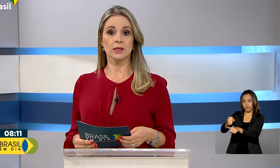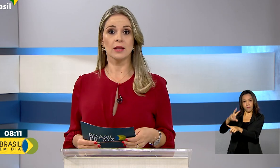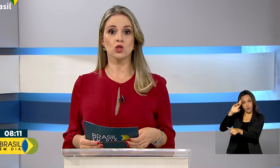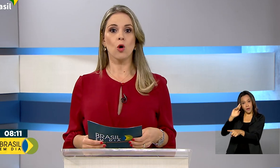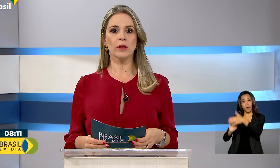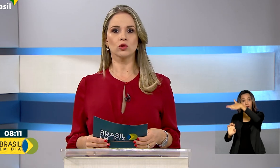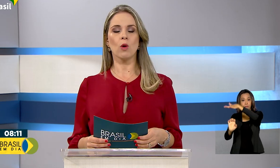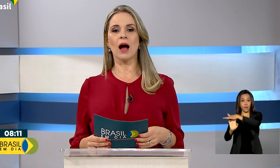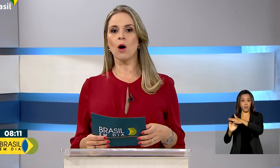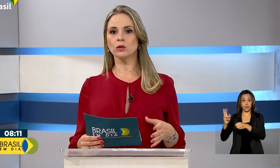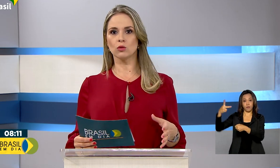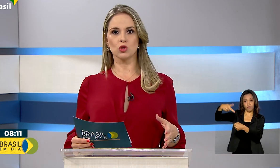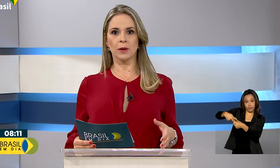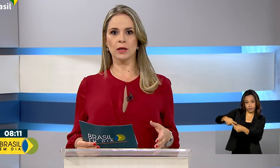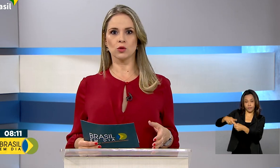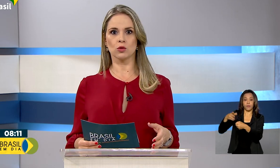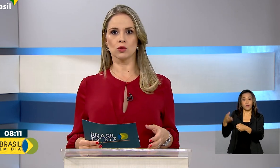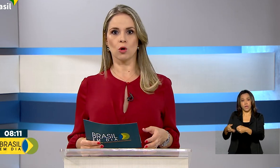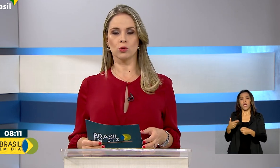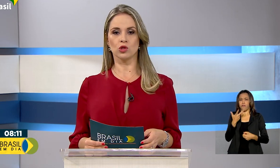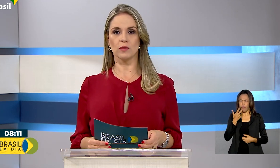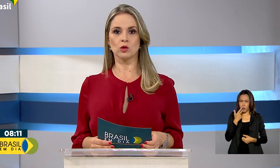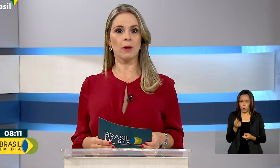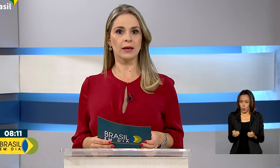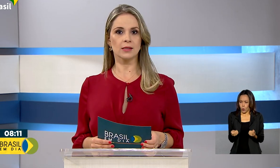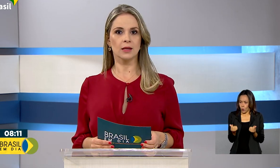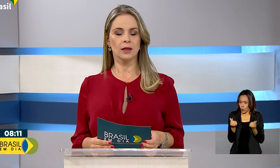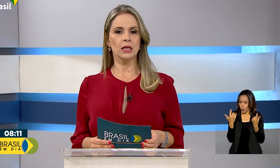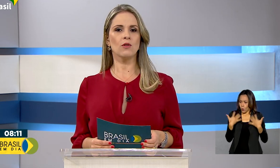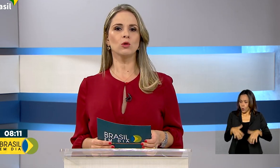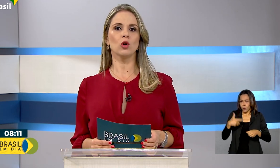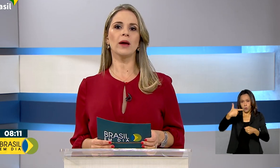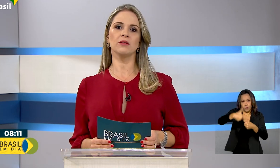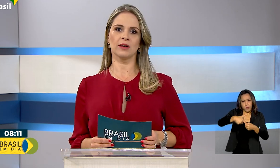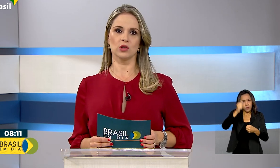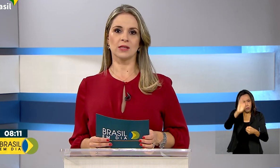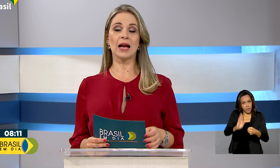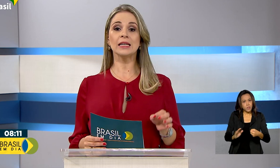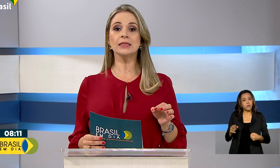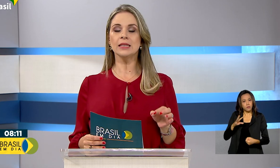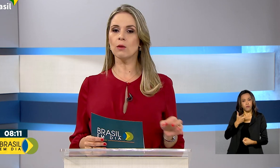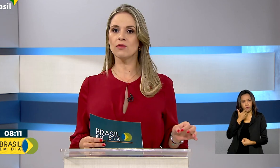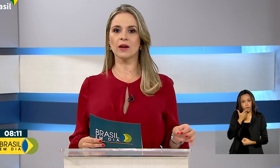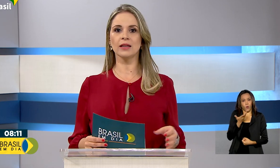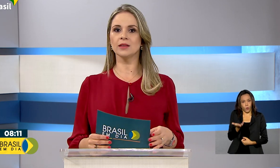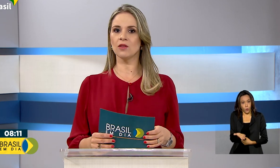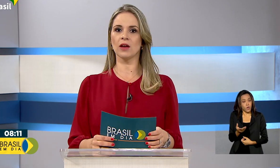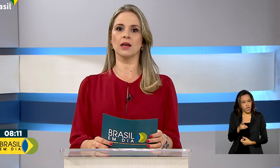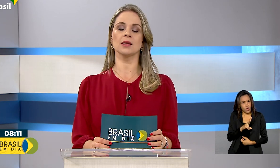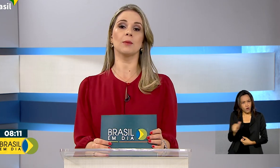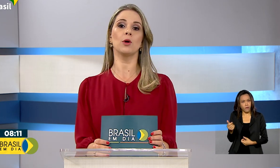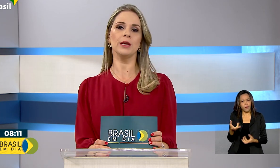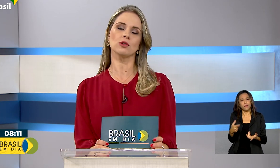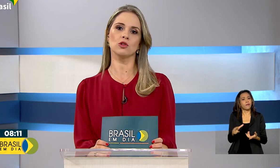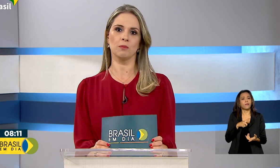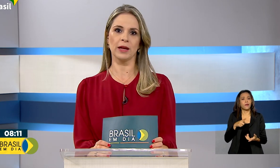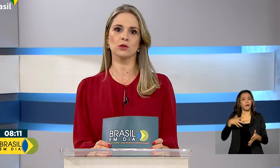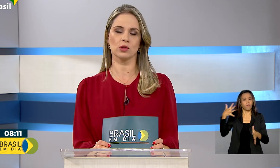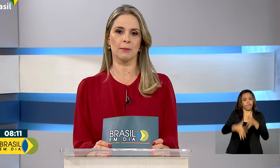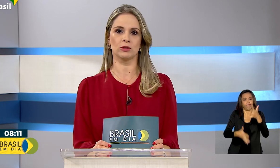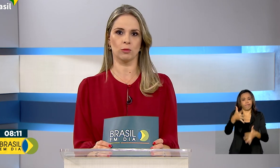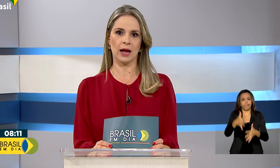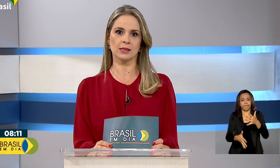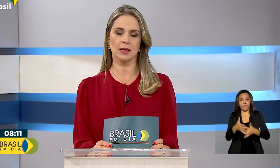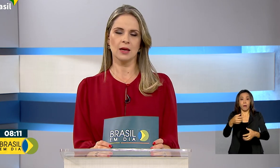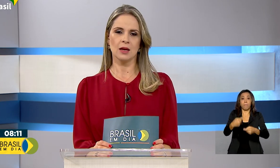O presidente comentou a alta dos preços dos combustíveis no país e voltou a enfatizar que não haverá interferência na política de